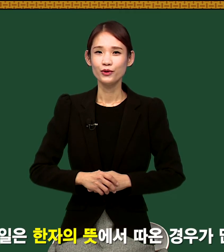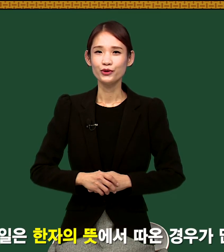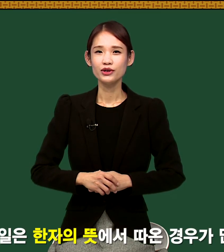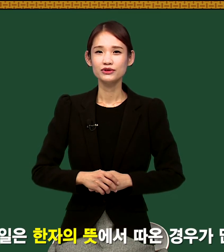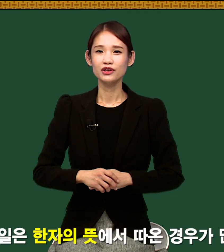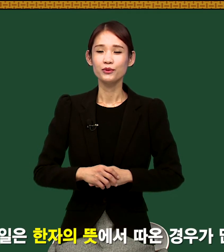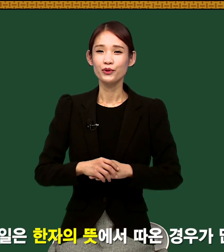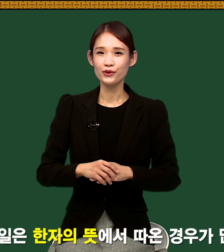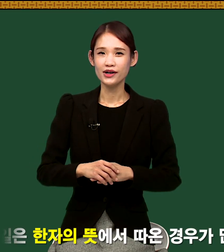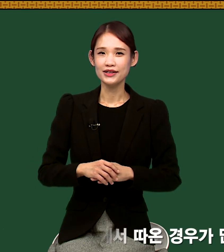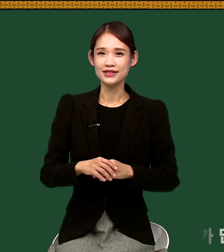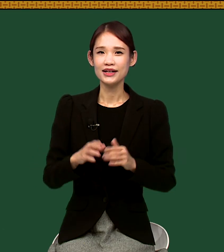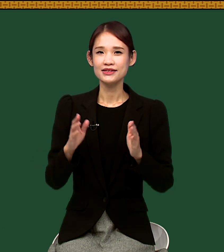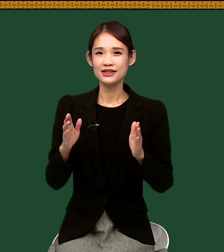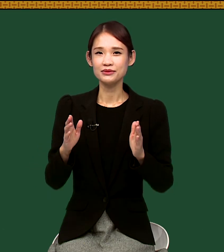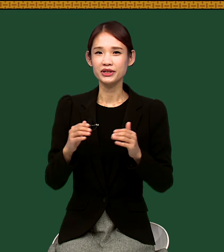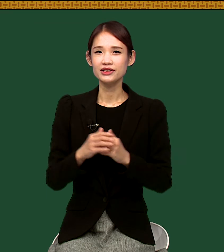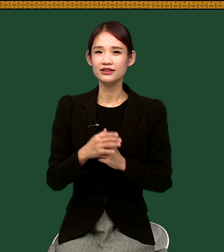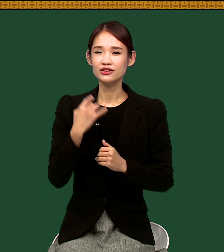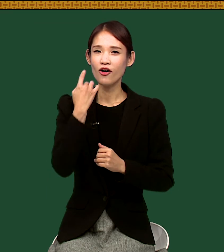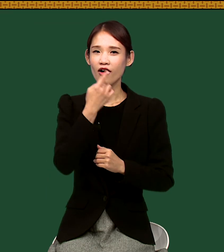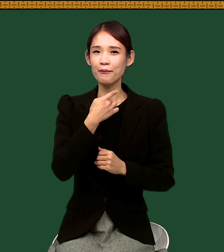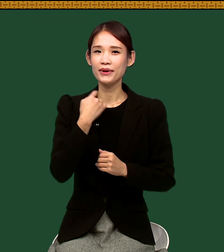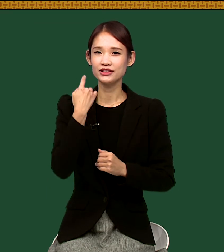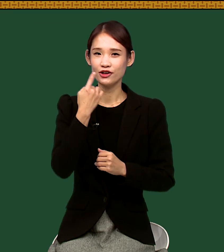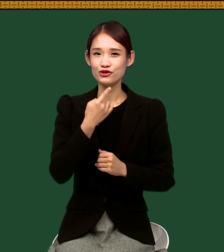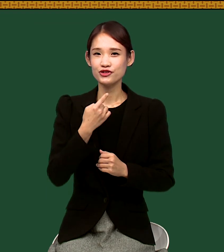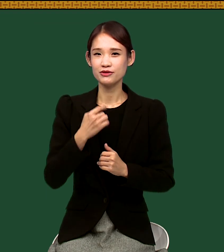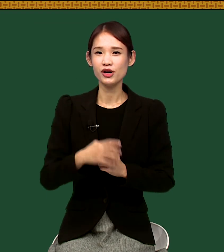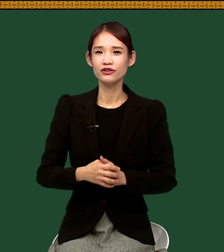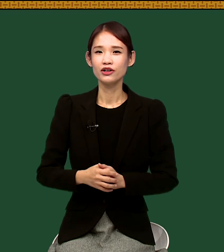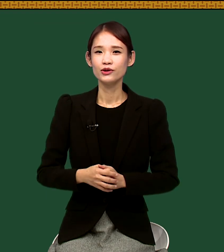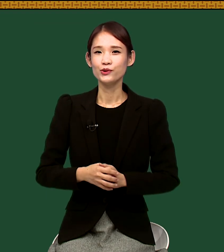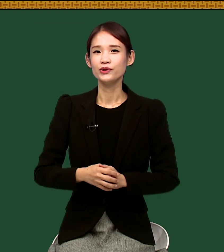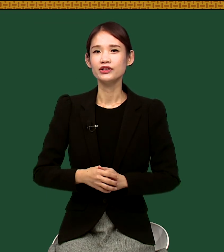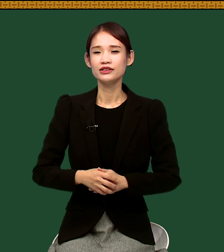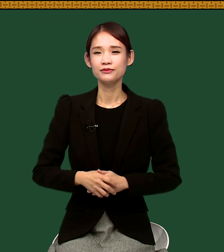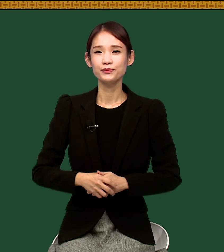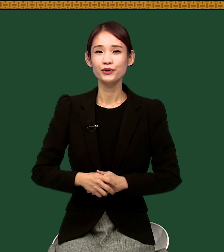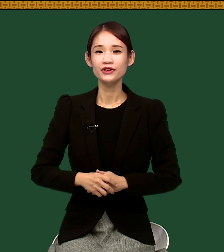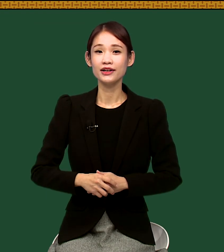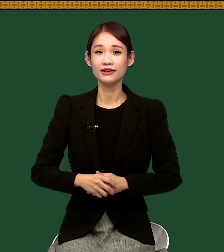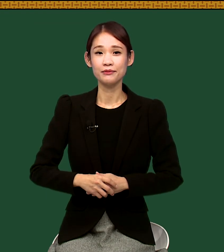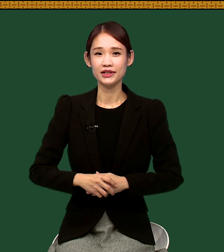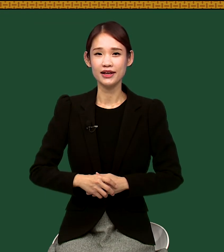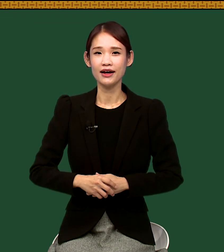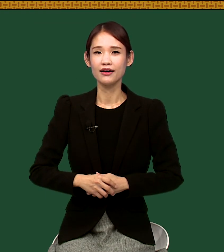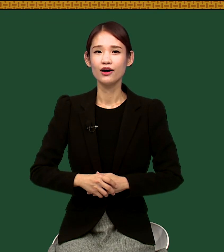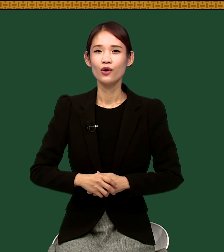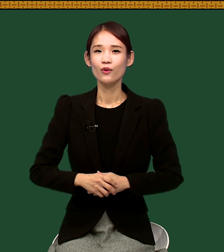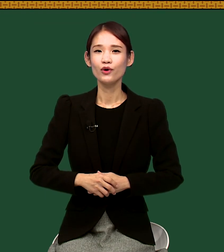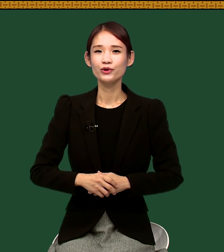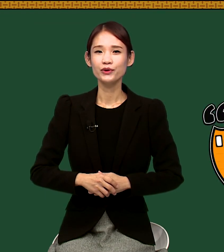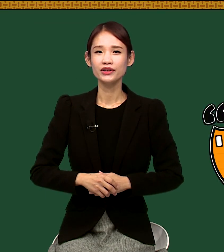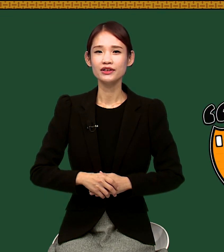월요일부터 목요일까지 한자 의미를 턱 앞에서 해주시면 요일을 표현하게 됩니다. 월요일은